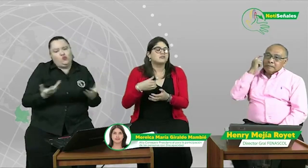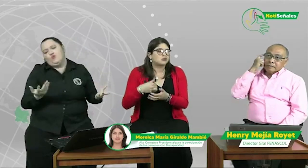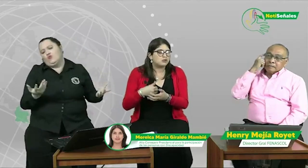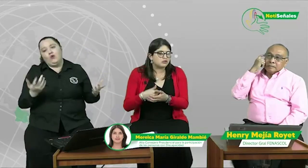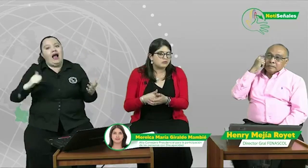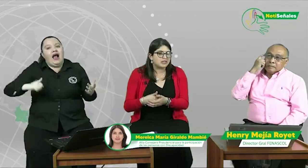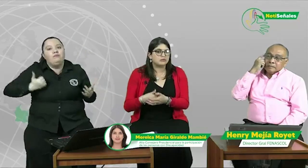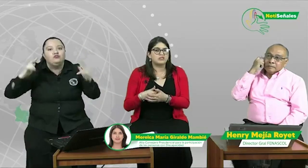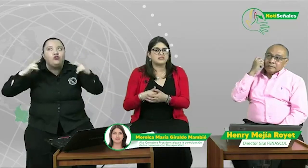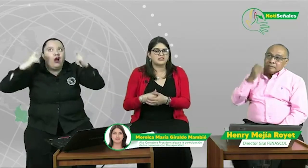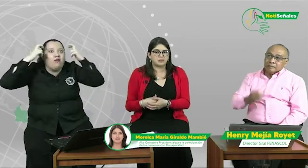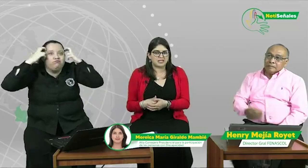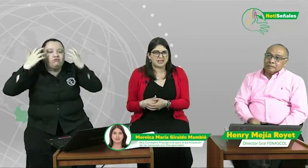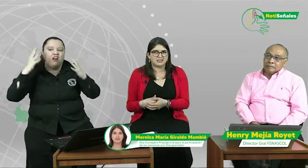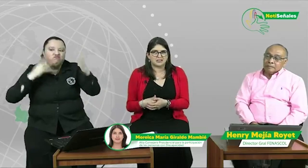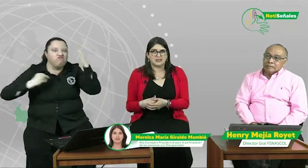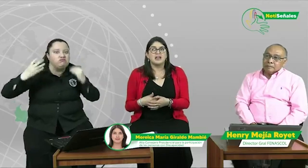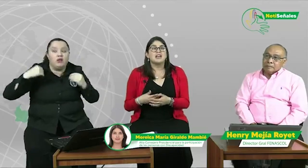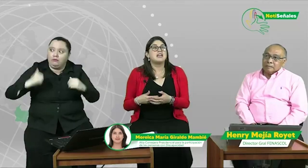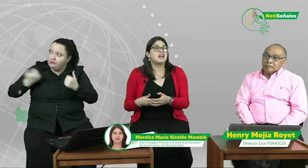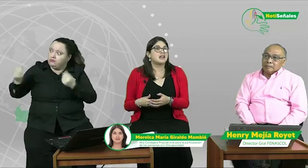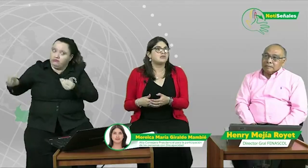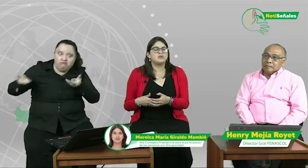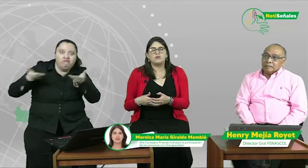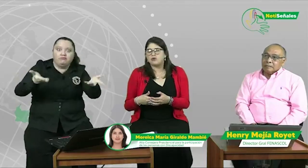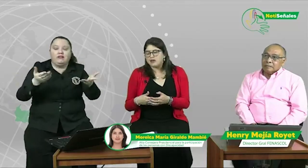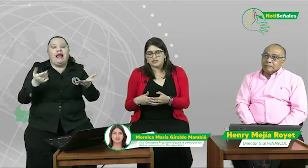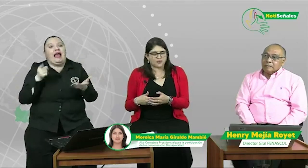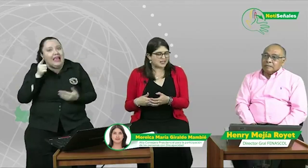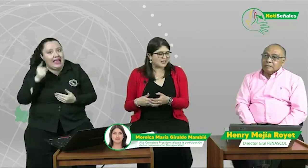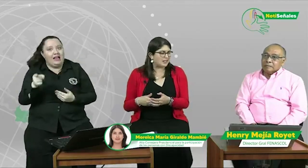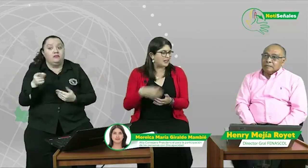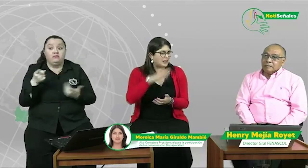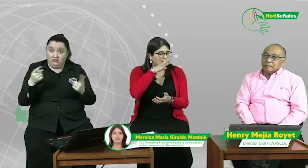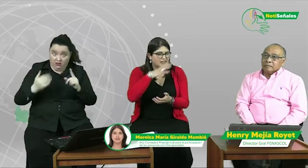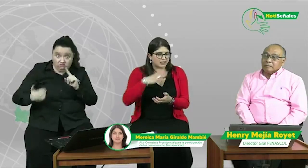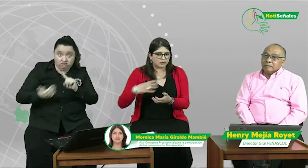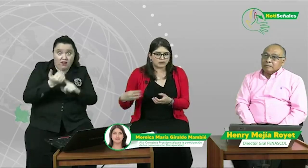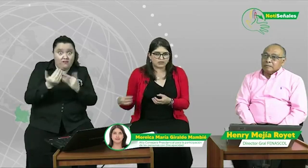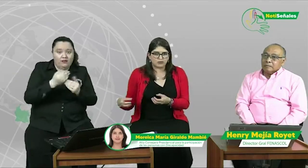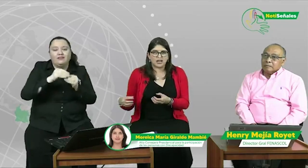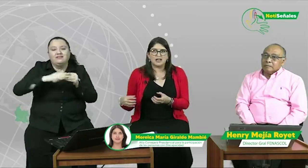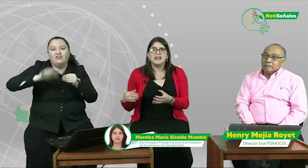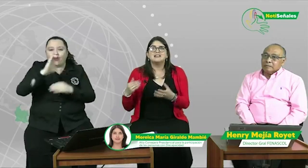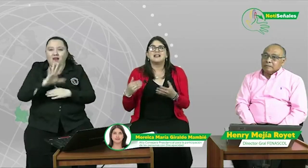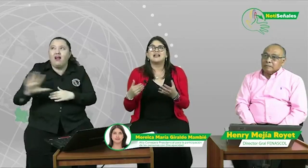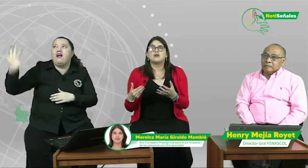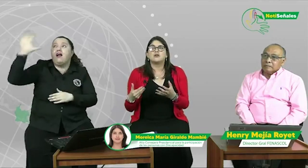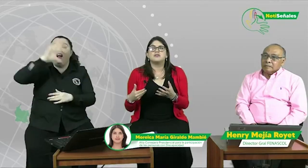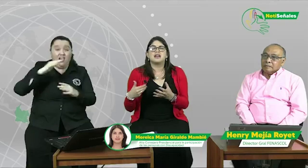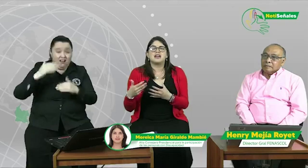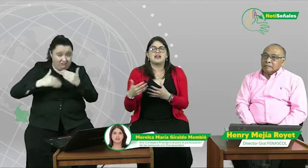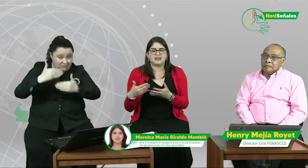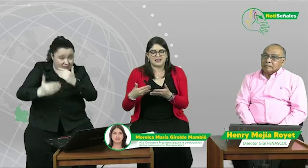conocimientos y esas experiencias. Y eso no es fácil en el territorio nacional, tenerlo de esa